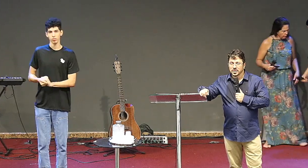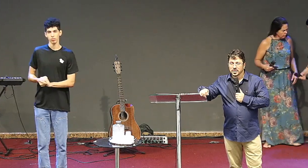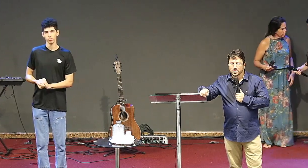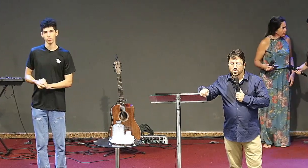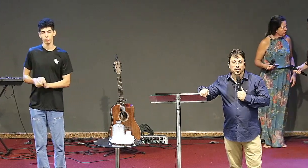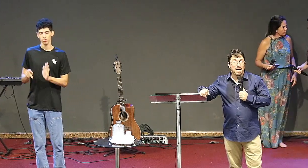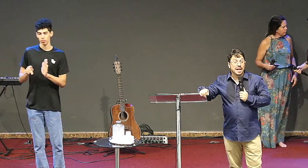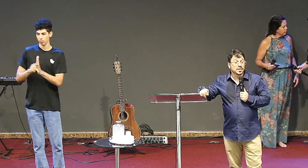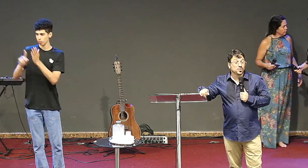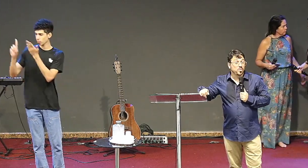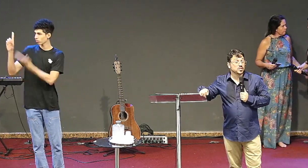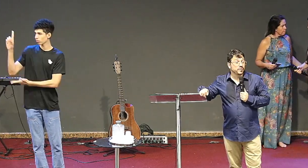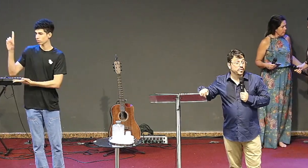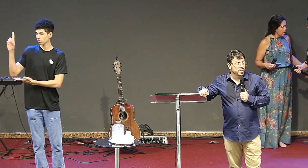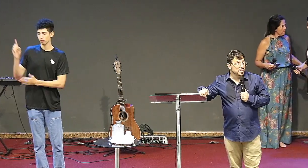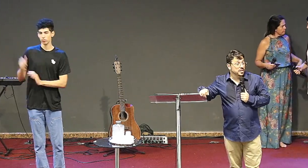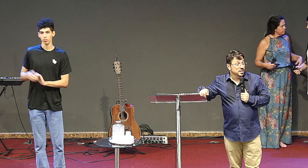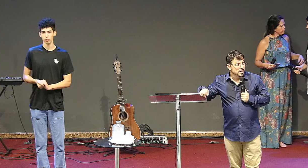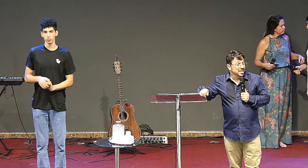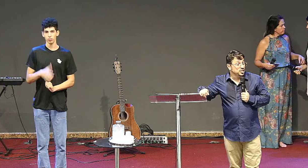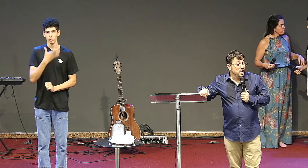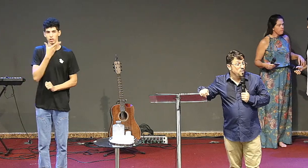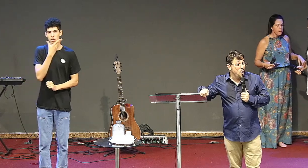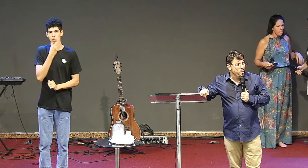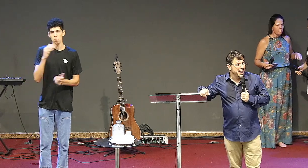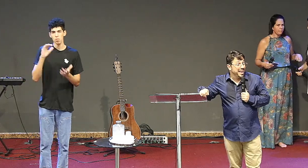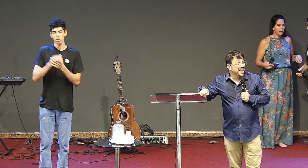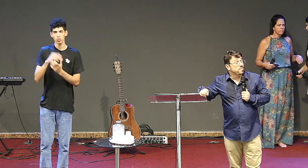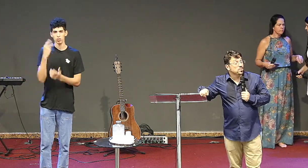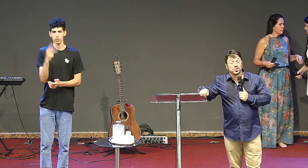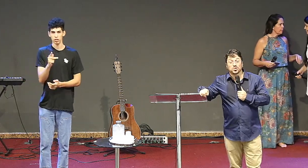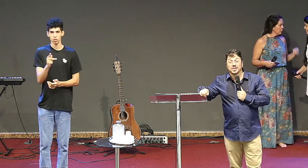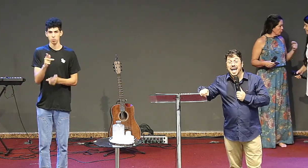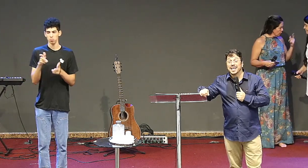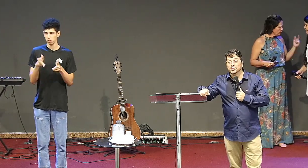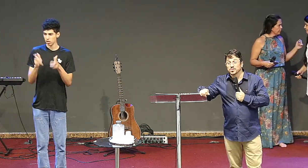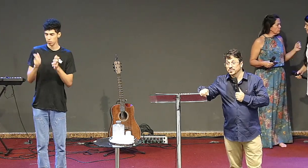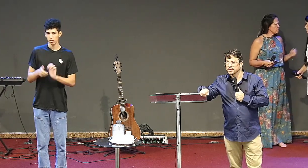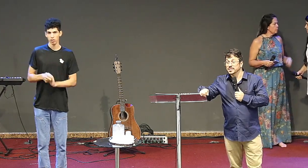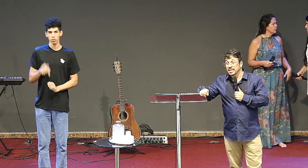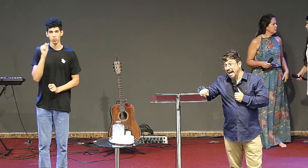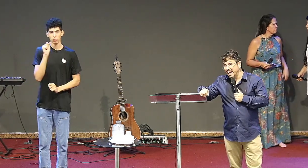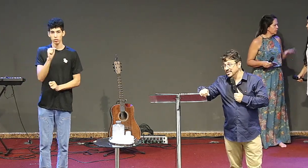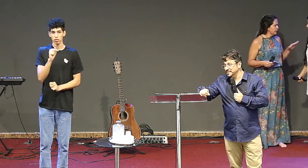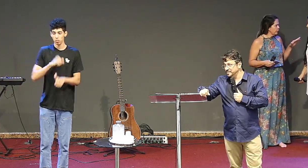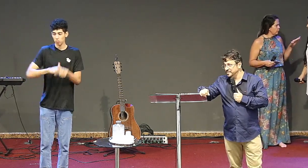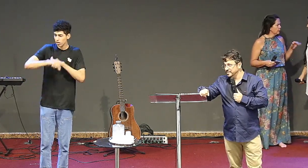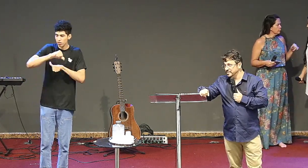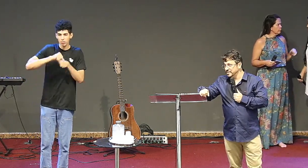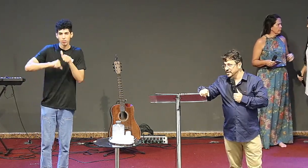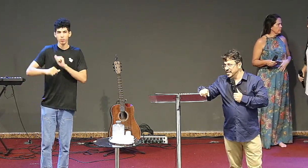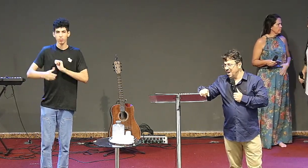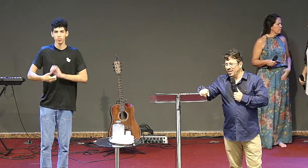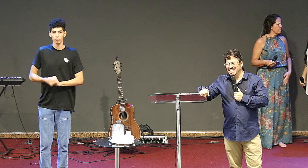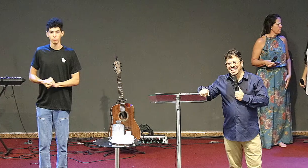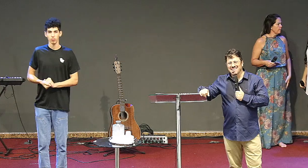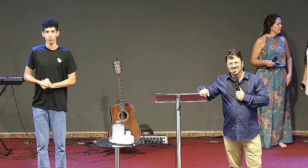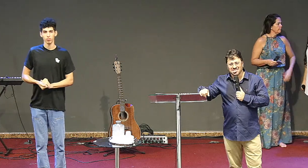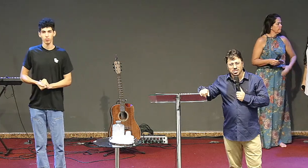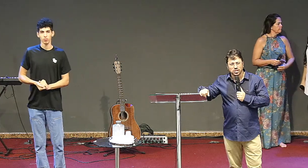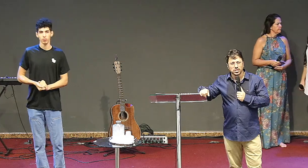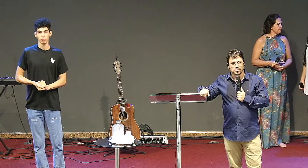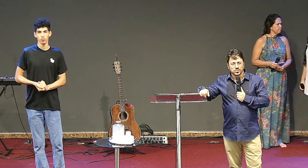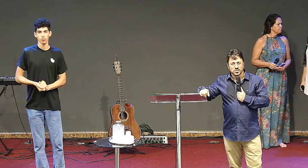que o seu marido possa ver que chegou alguém reposicionado em casa alguém